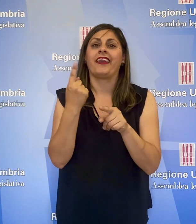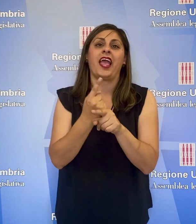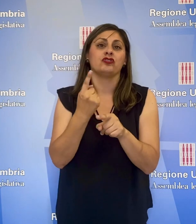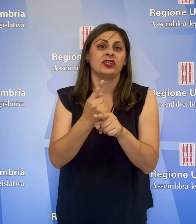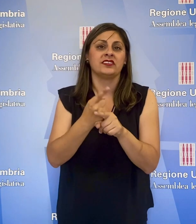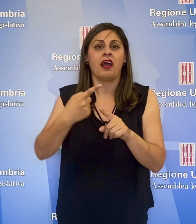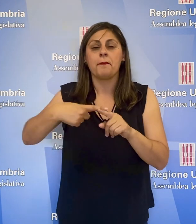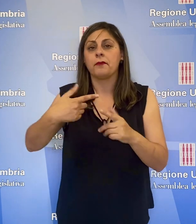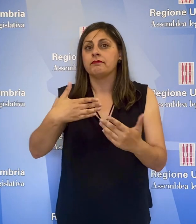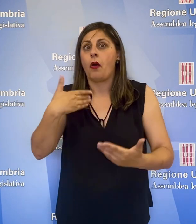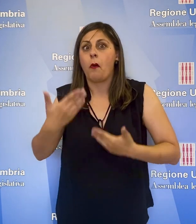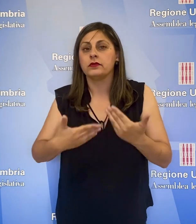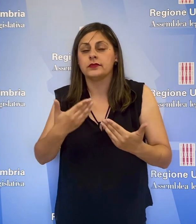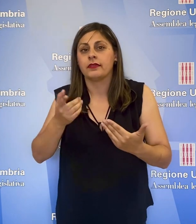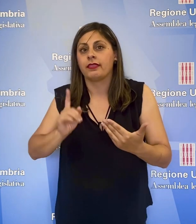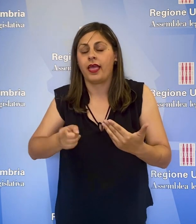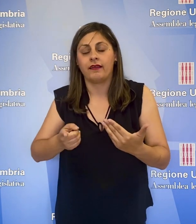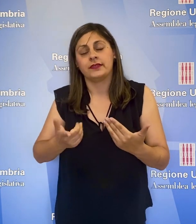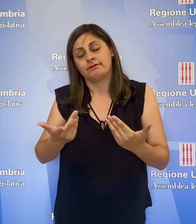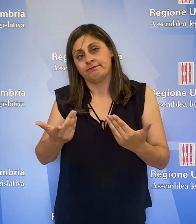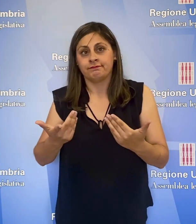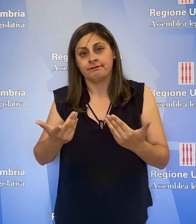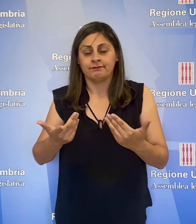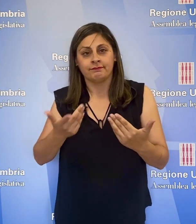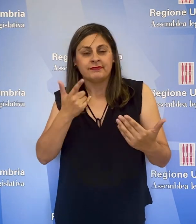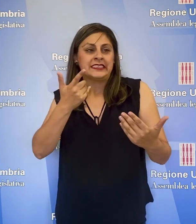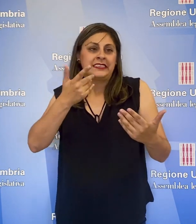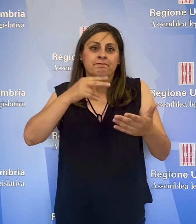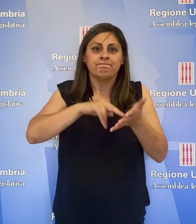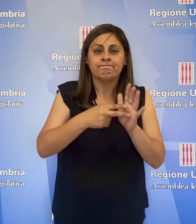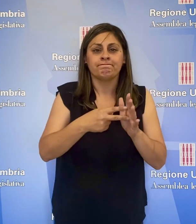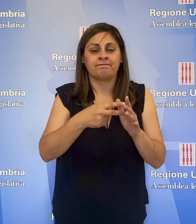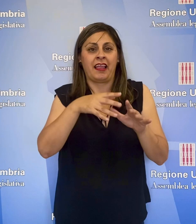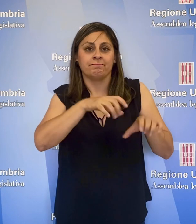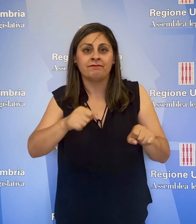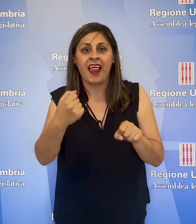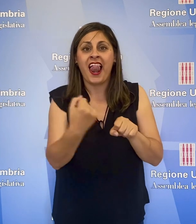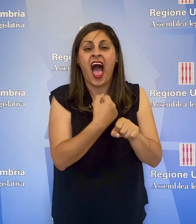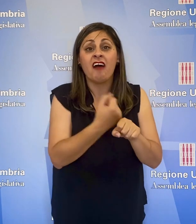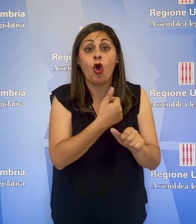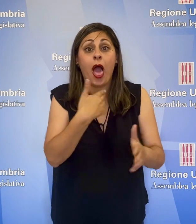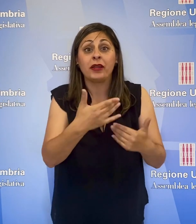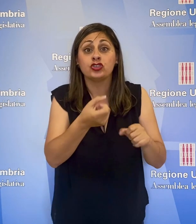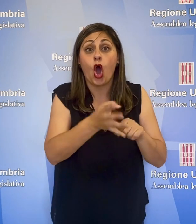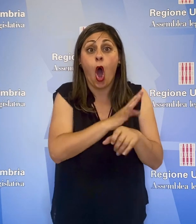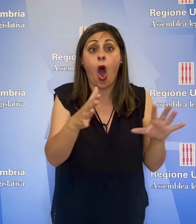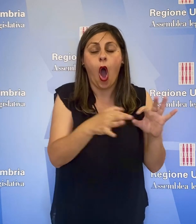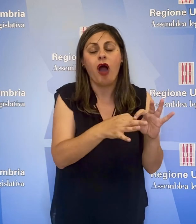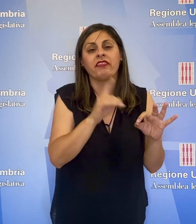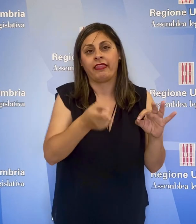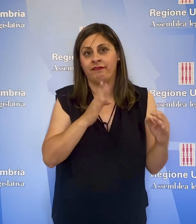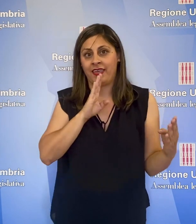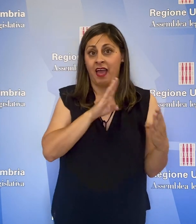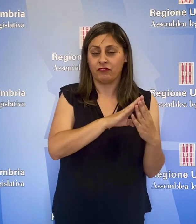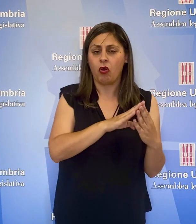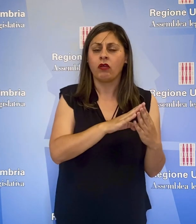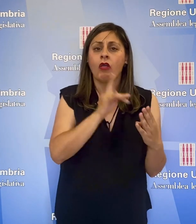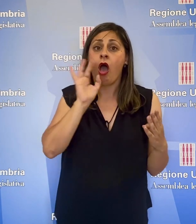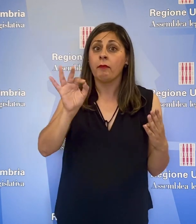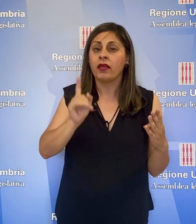la necessità e l'urgenza di fare fronte alle gravi conseguenze occupazionali dell'emergenza Covid, anche riformando